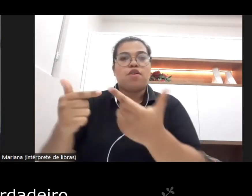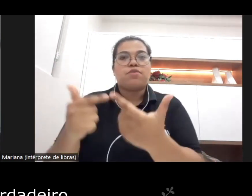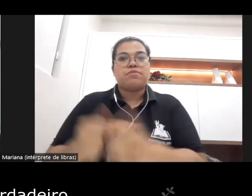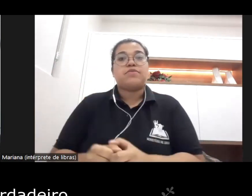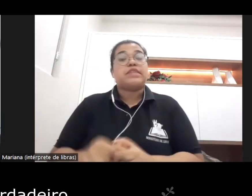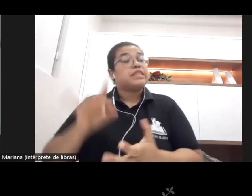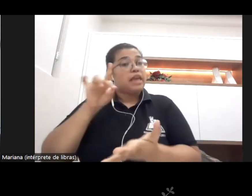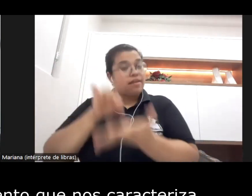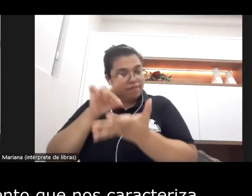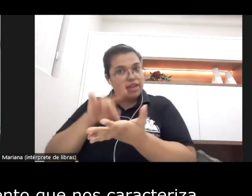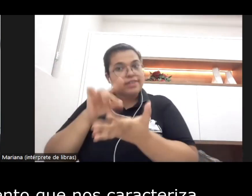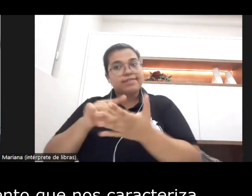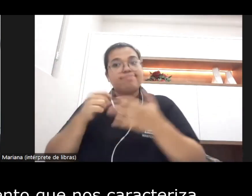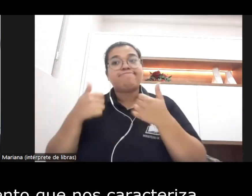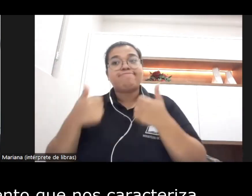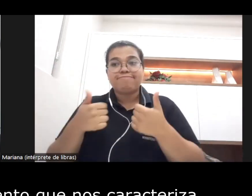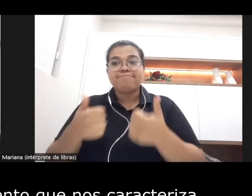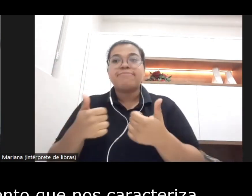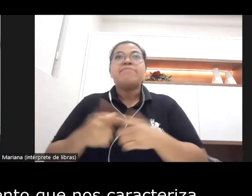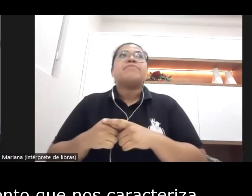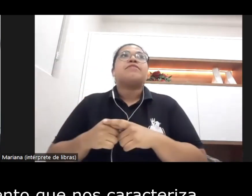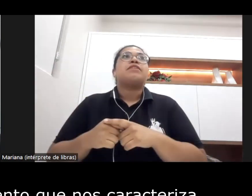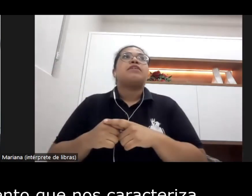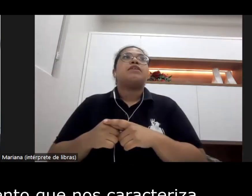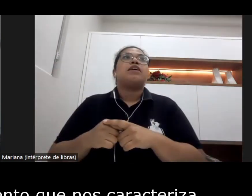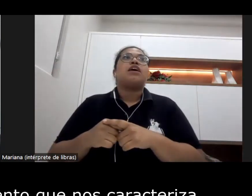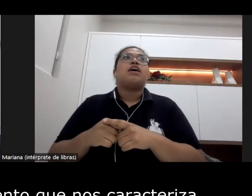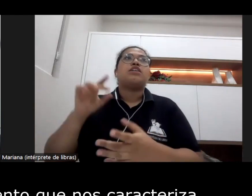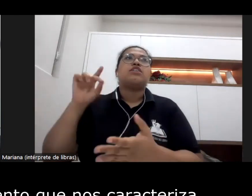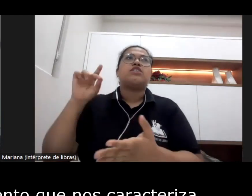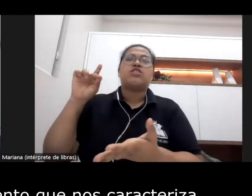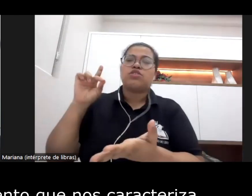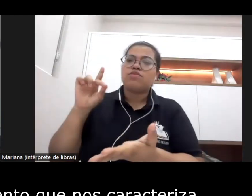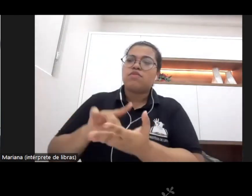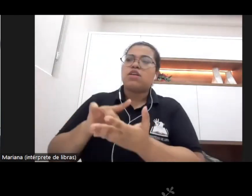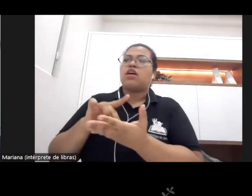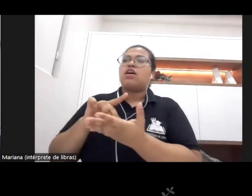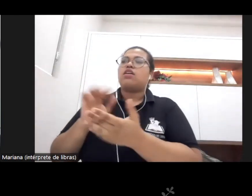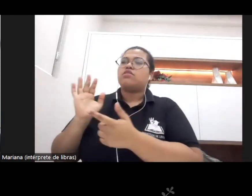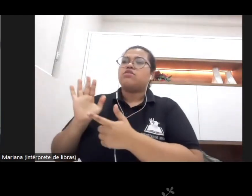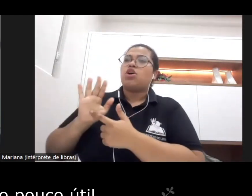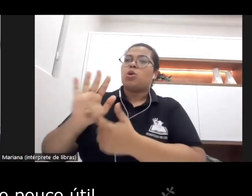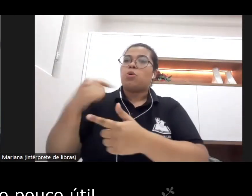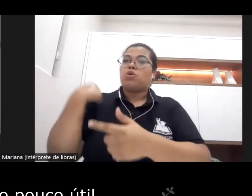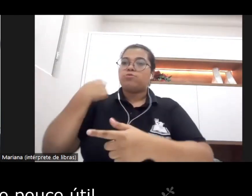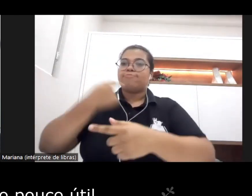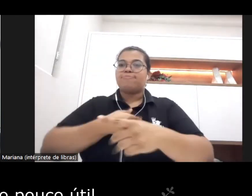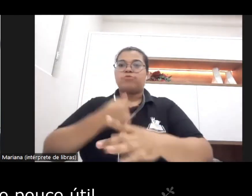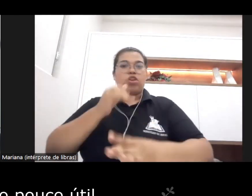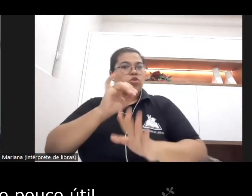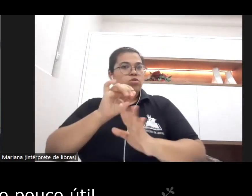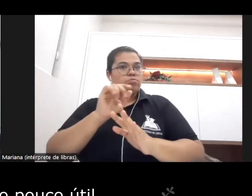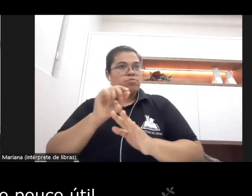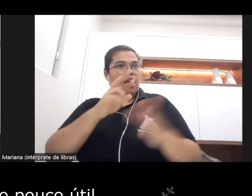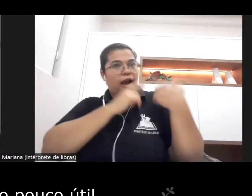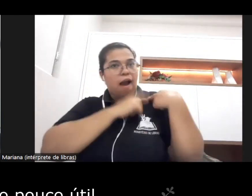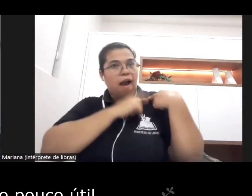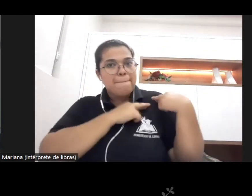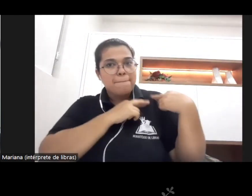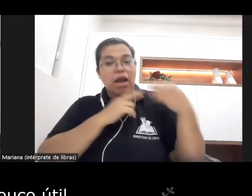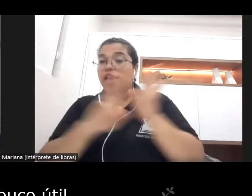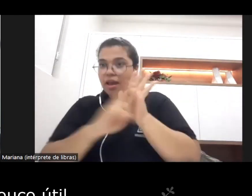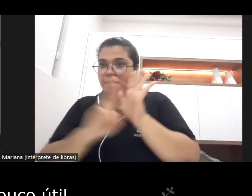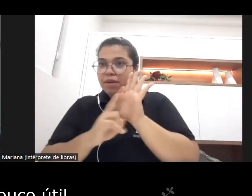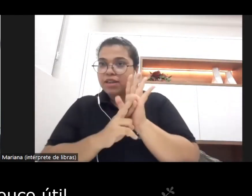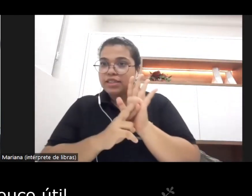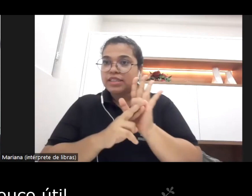isso de fato é um elemento que nos caracteriza mas é muito pouco útil